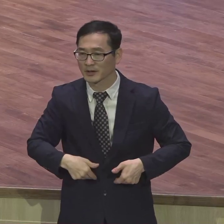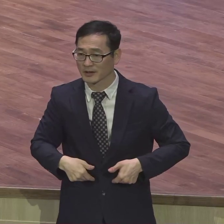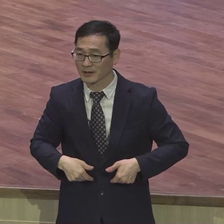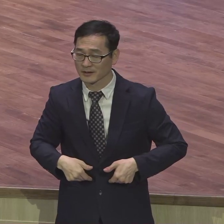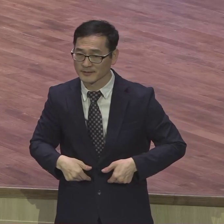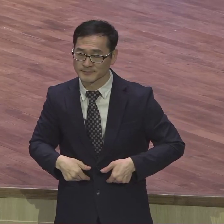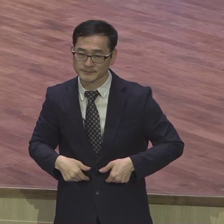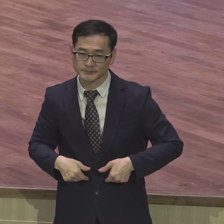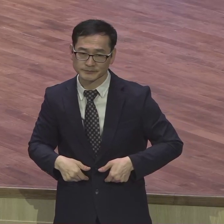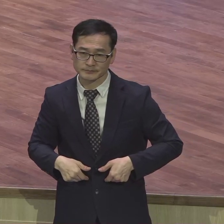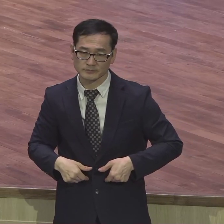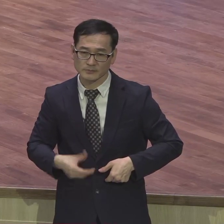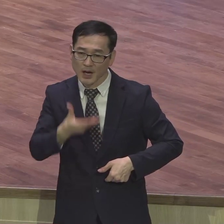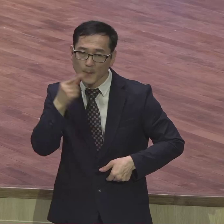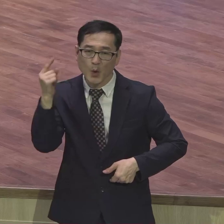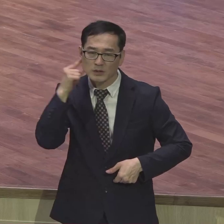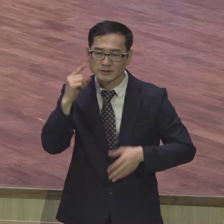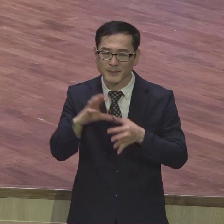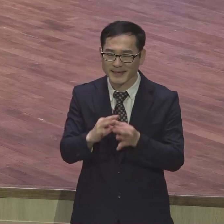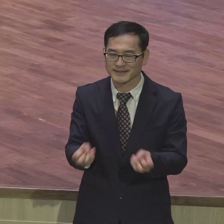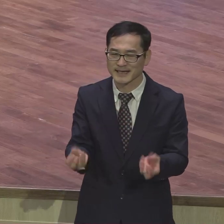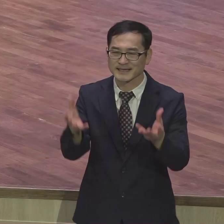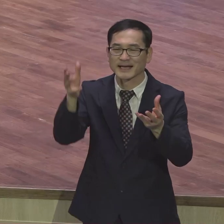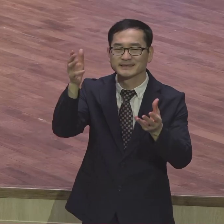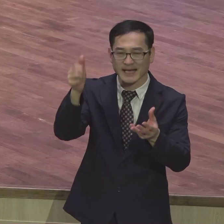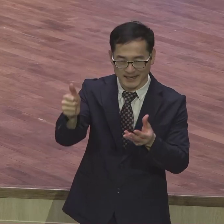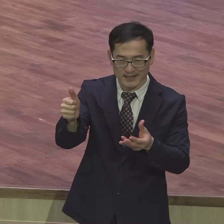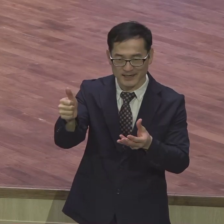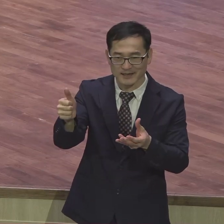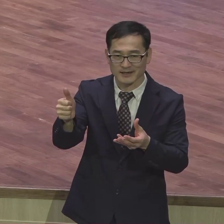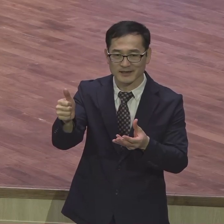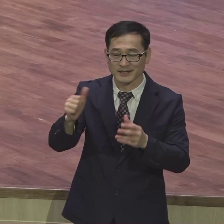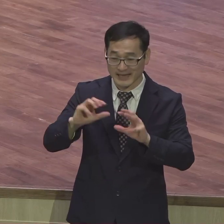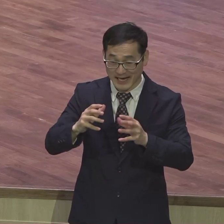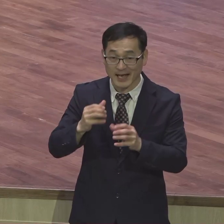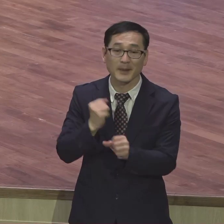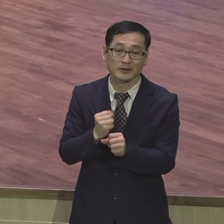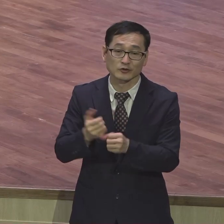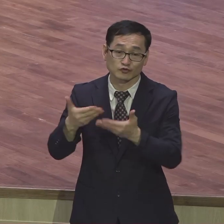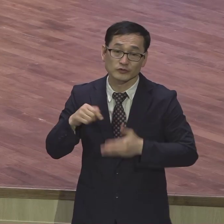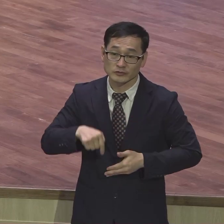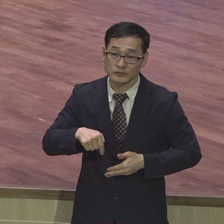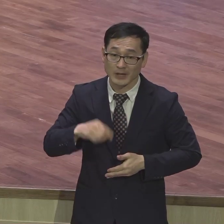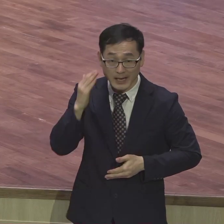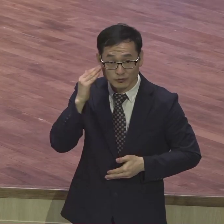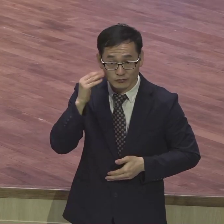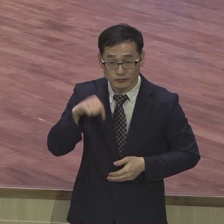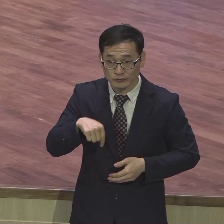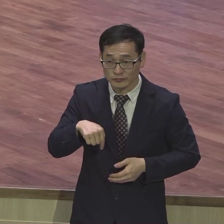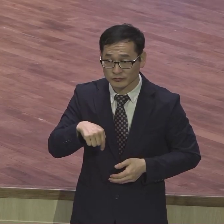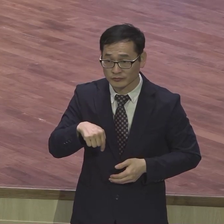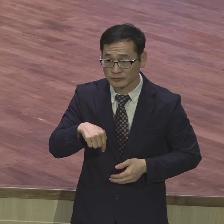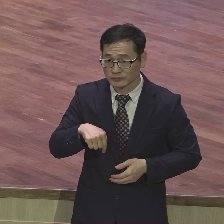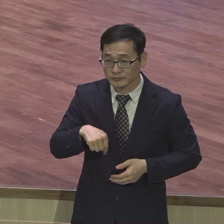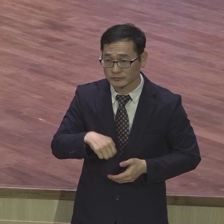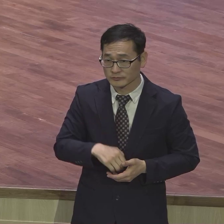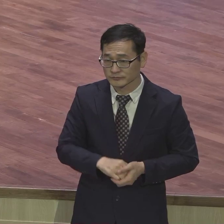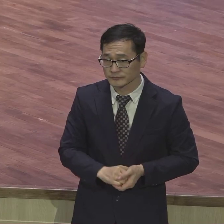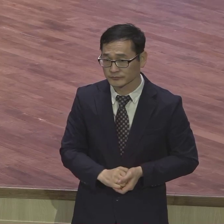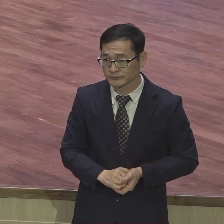삼으신 것에 대해서 늘 감사 기뻐하시기 바랍니다 어떤 분들은 이 감사 바울처럼 기쁨과 이